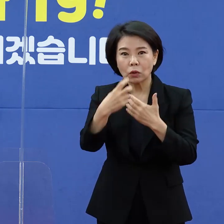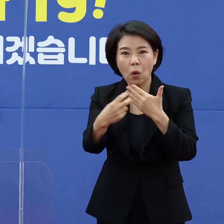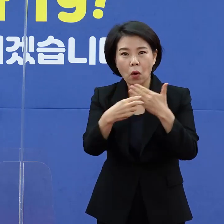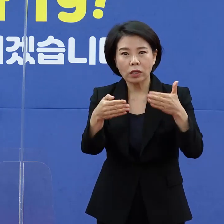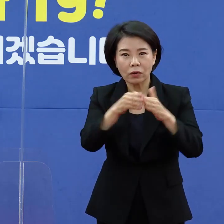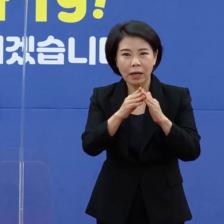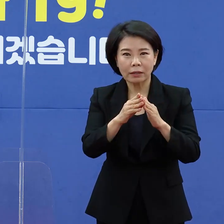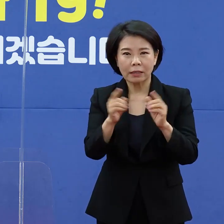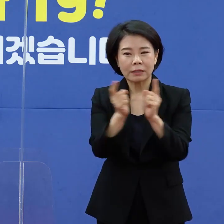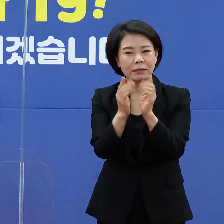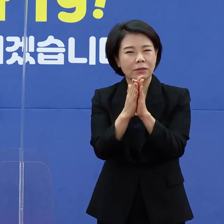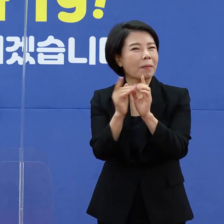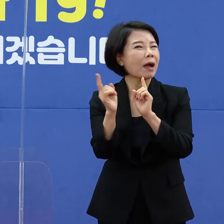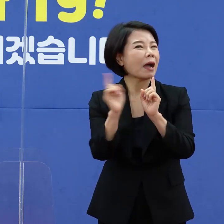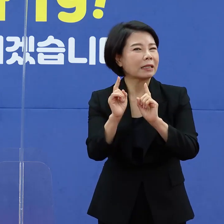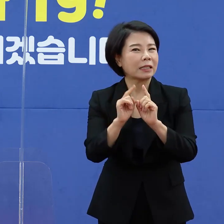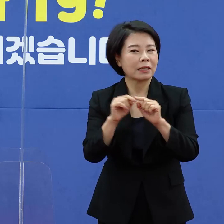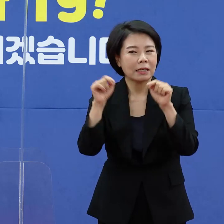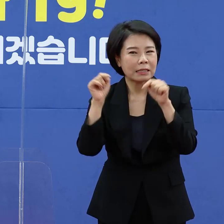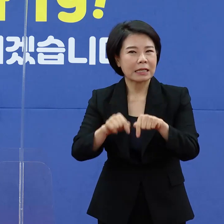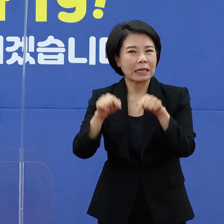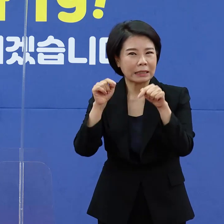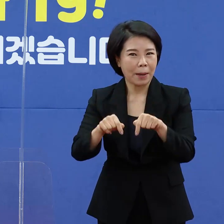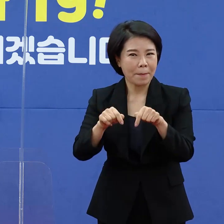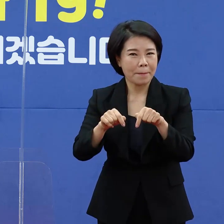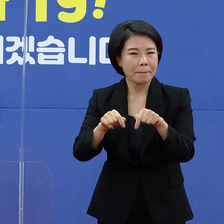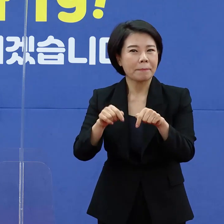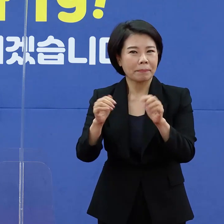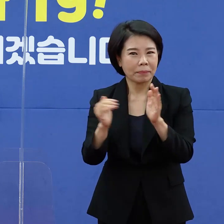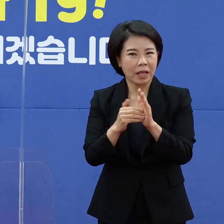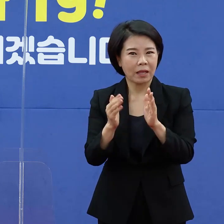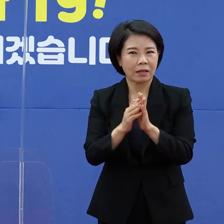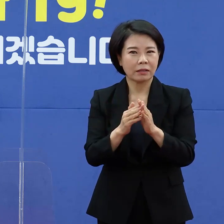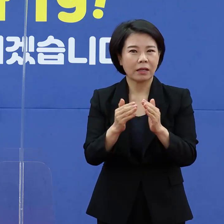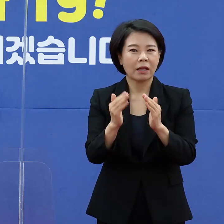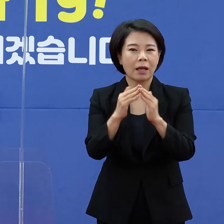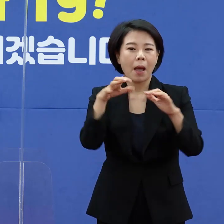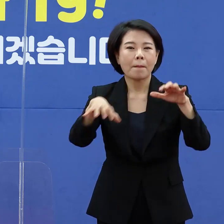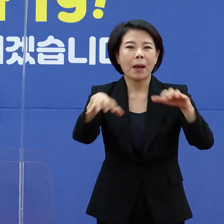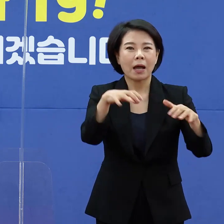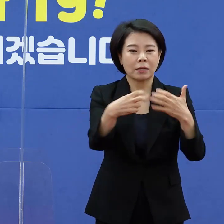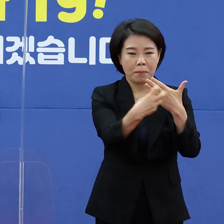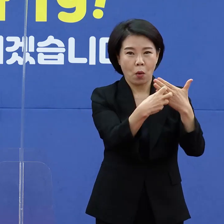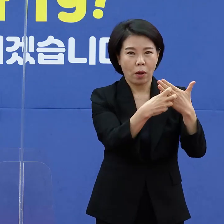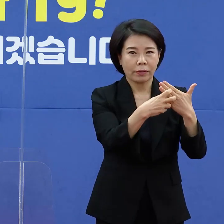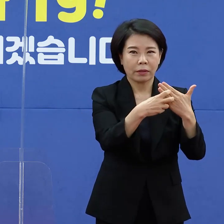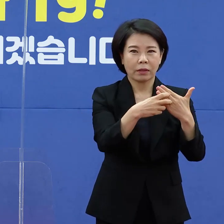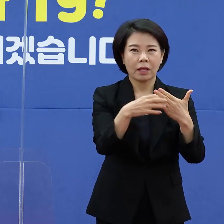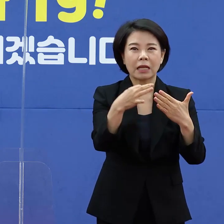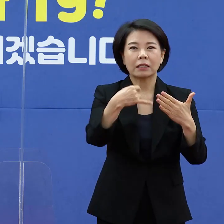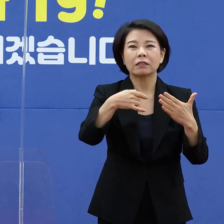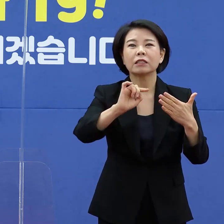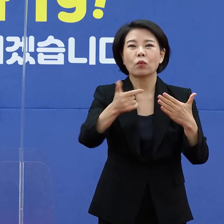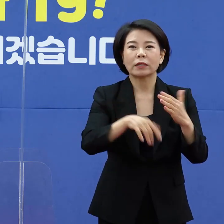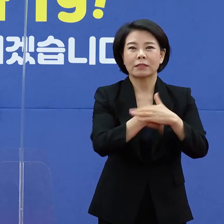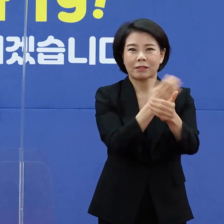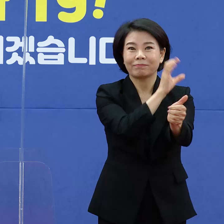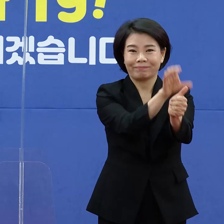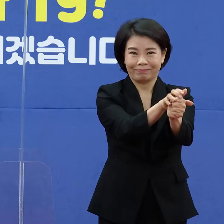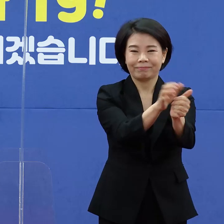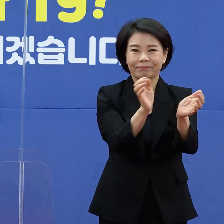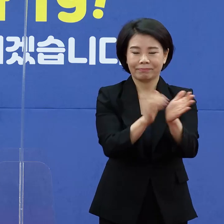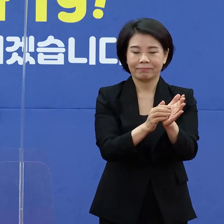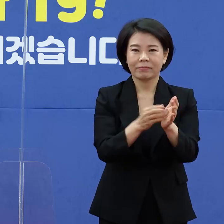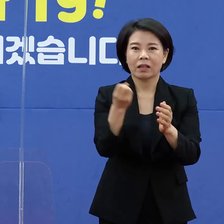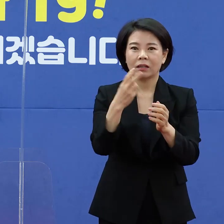비대면 진료 상담을 하게 되고 앞으로는 동네 병의원에서 담당을 할 수 있게 됩니다. 그리고